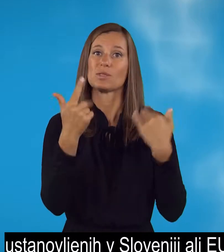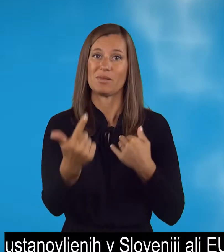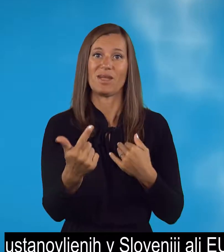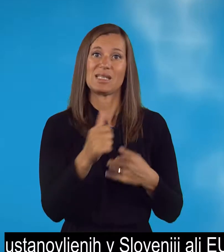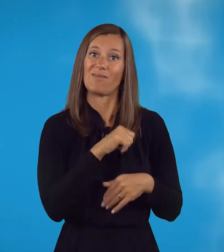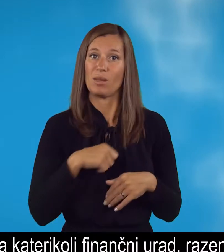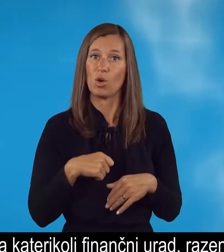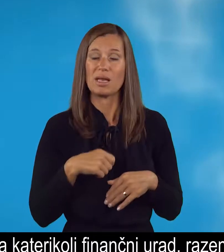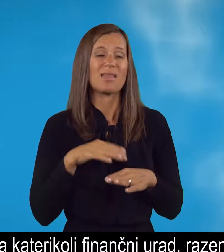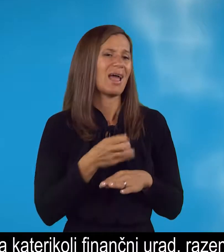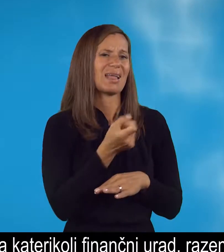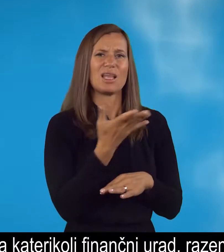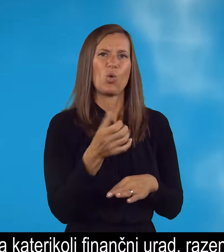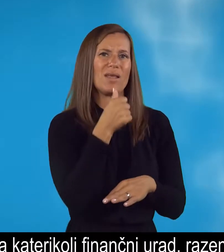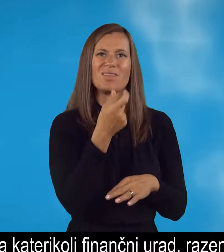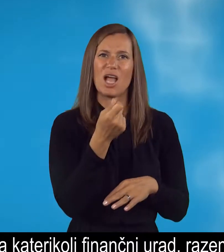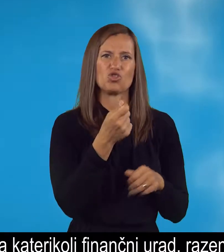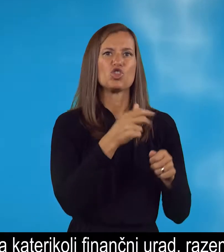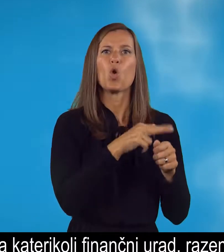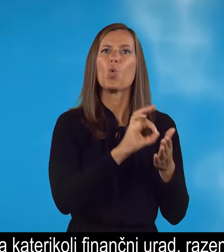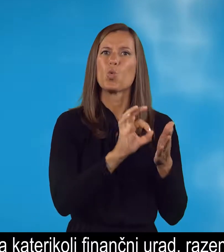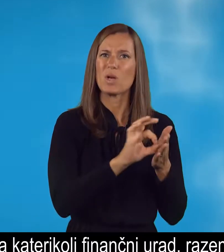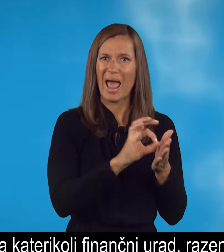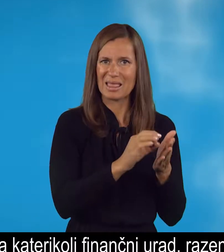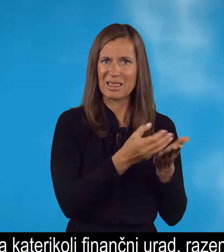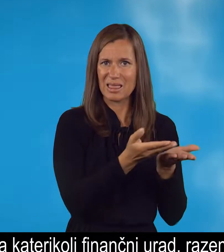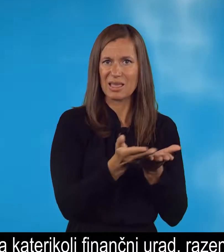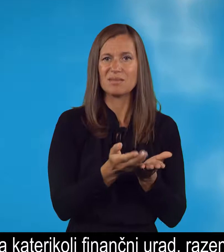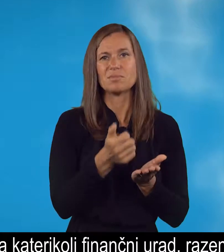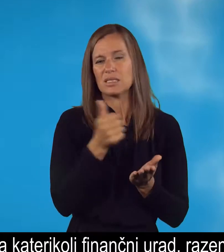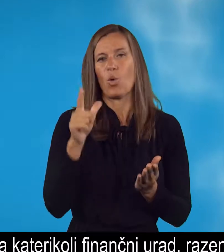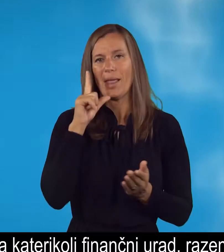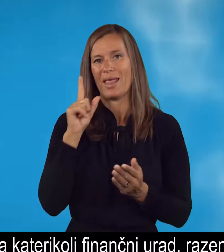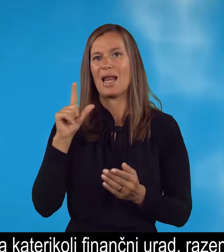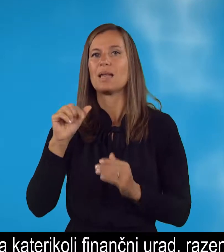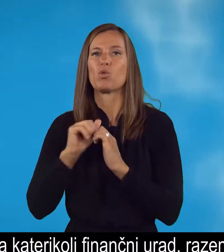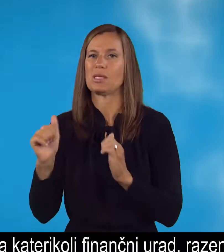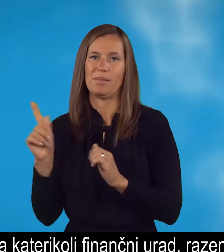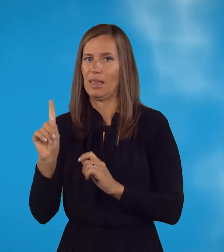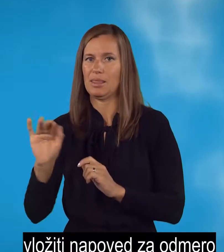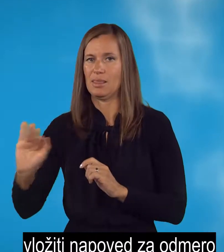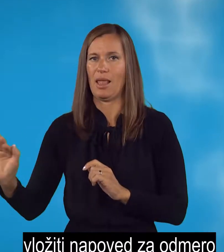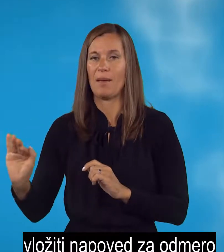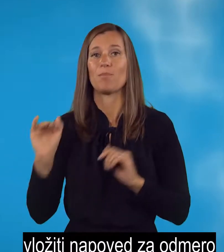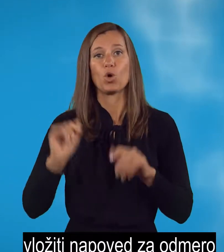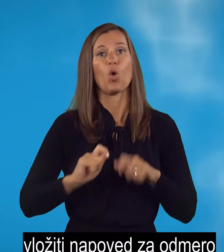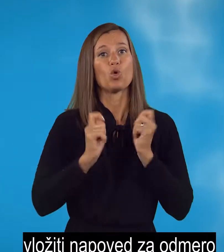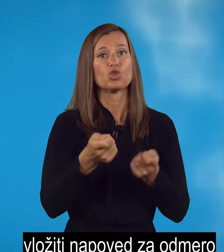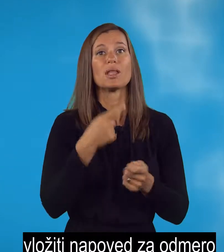februarja na katerikoli finančni urad, razen na generalni in posebni finančni urad, uložiti na poved za